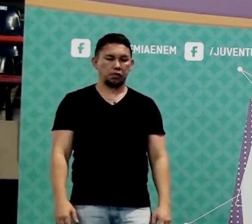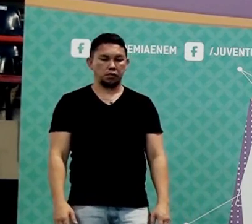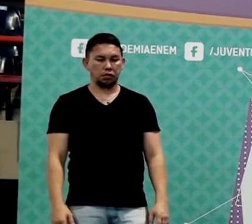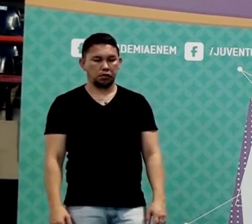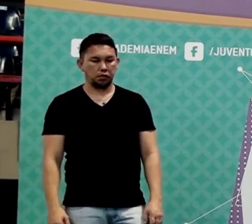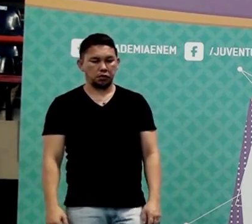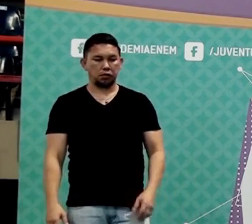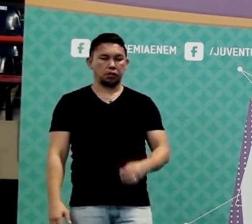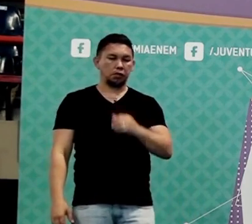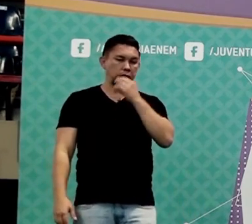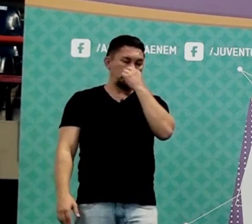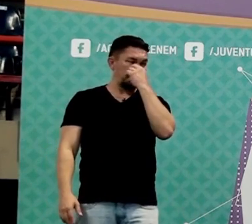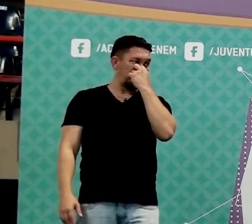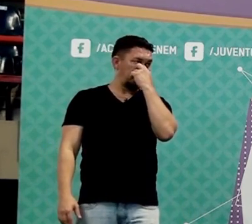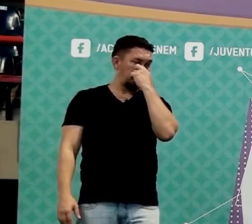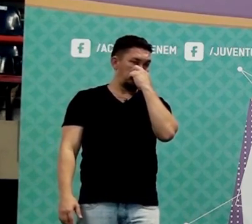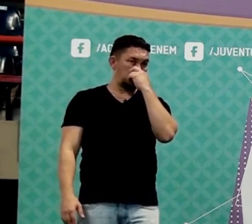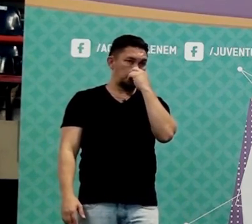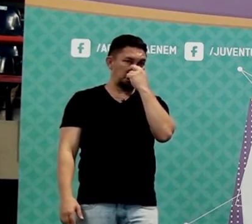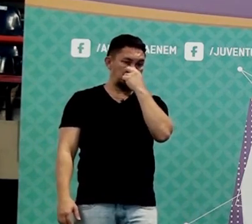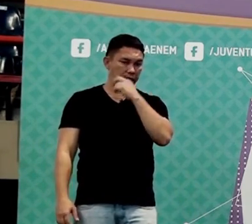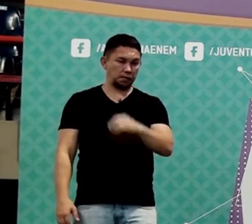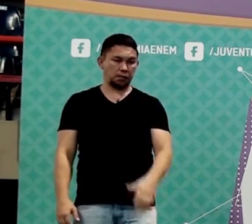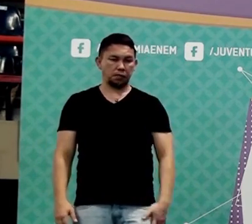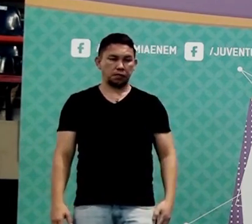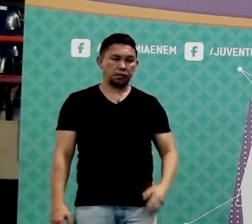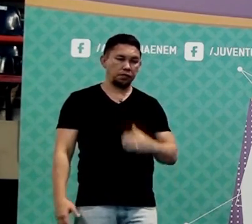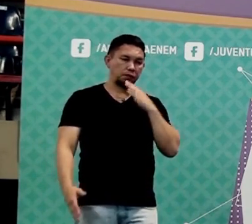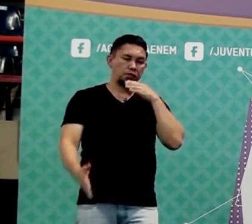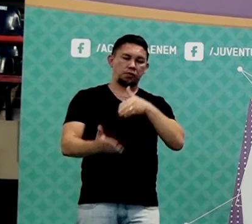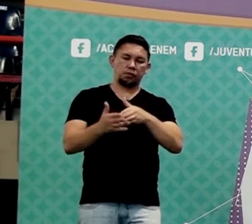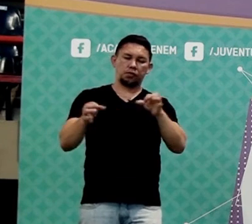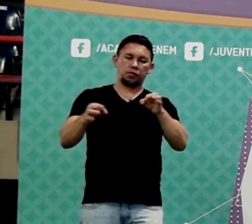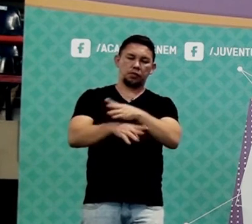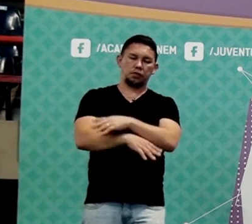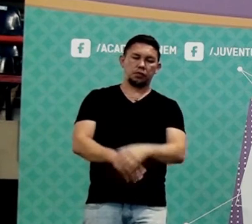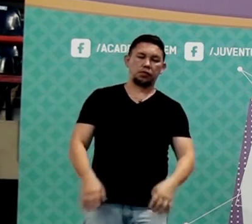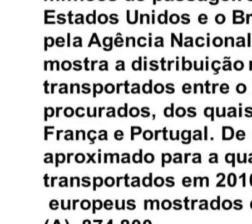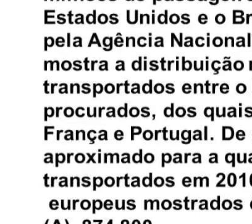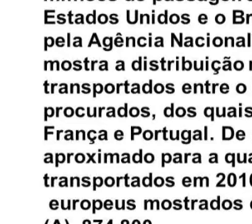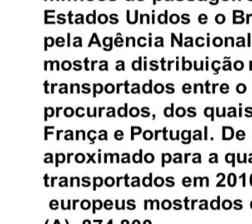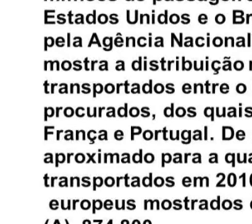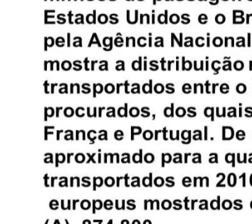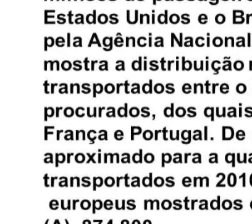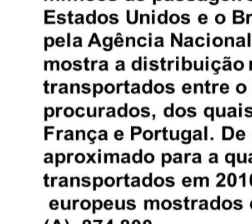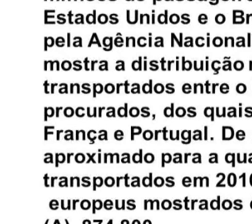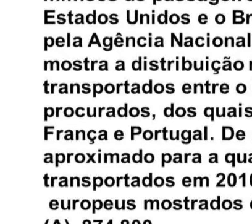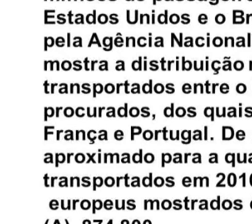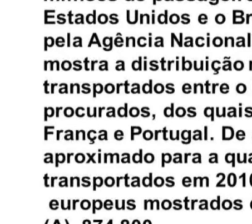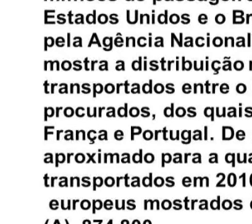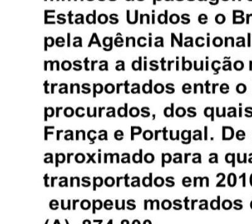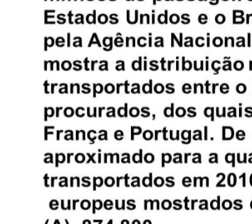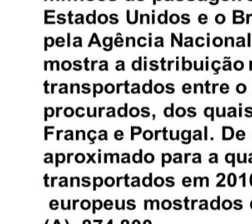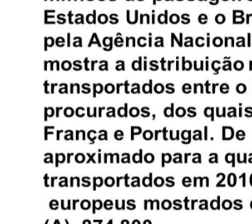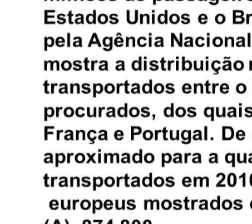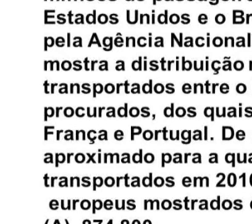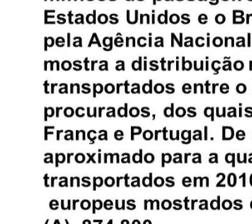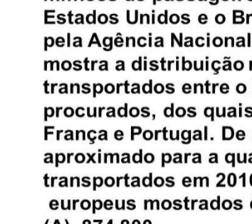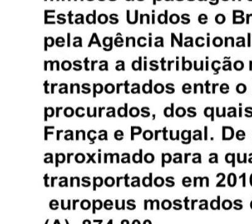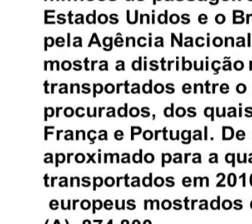É. No caso, letra E. E a última questão é essa, Pode fechar. Em 2010, cerca de 3